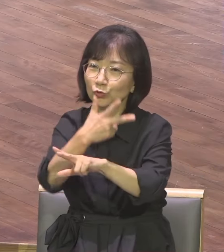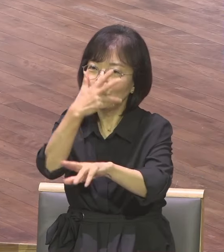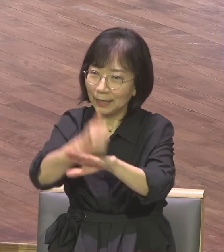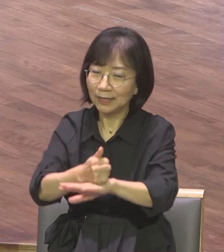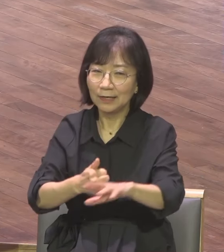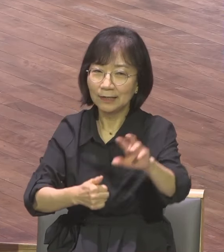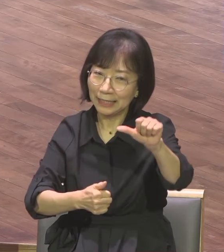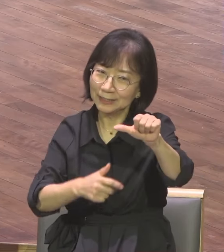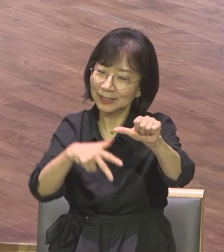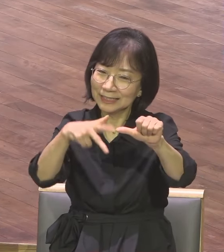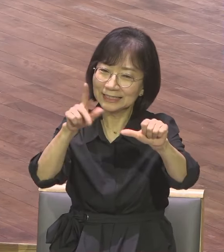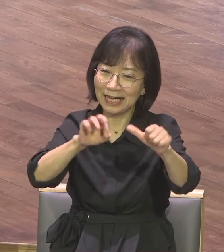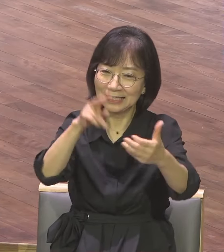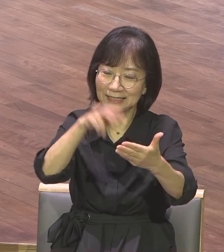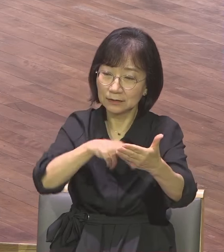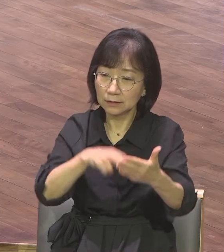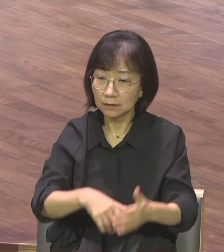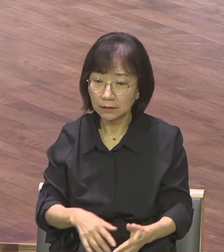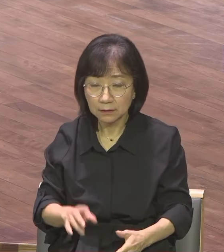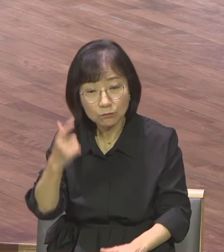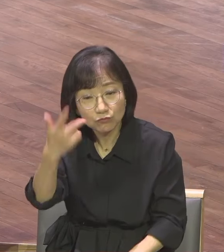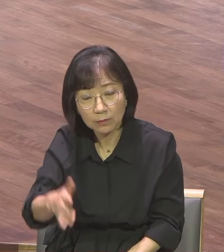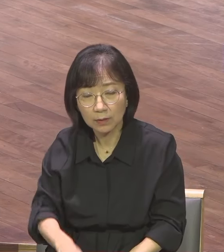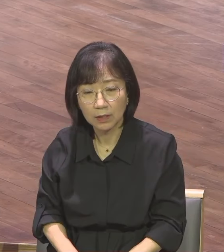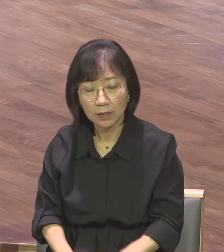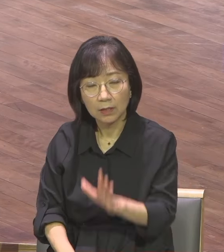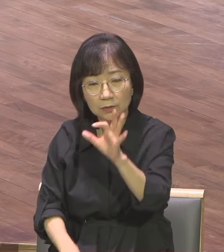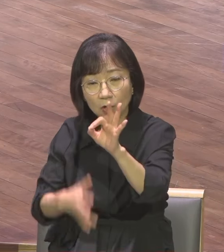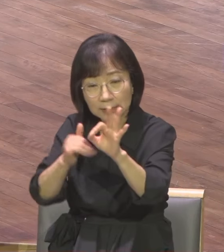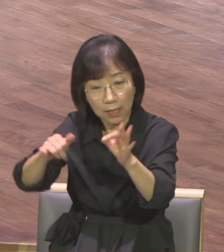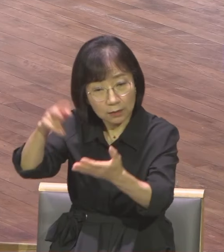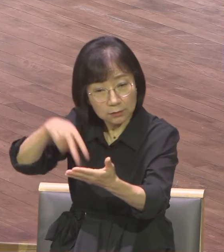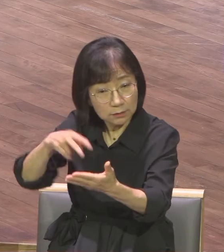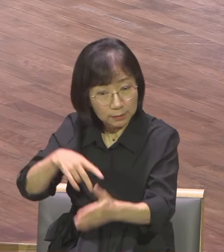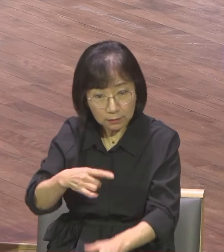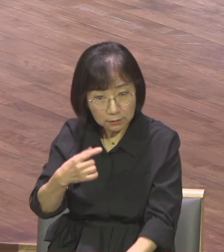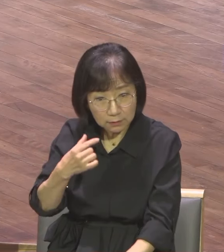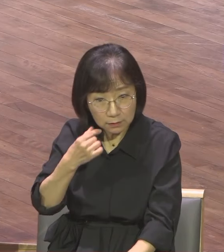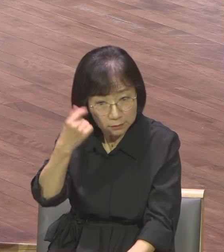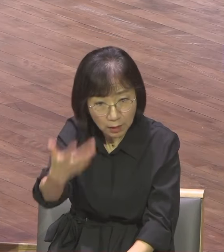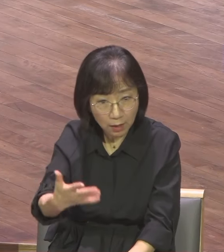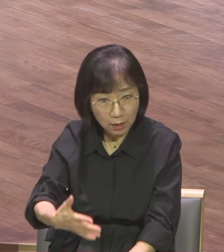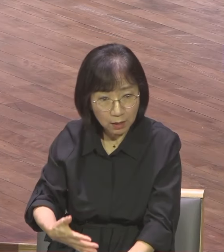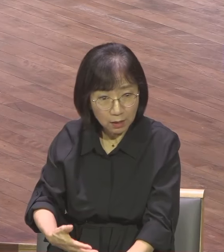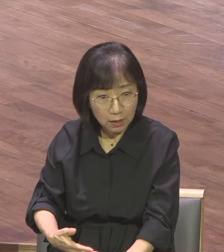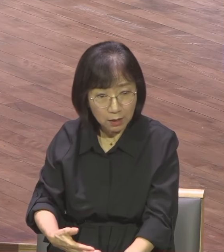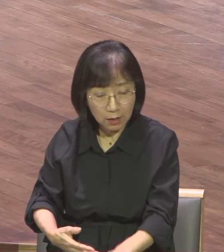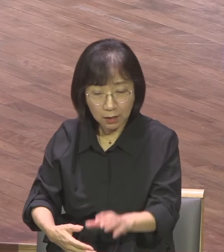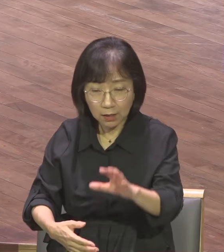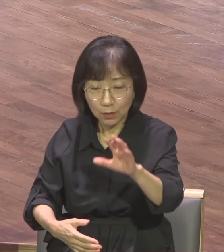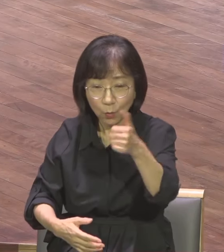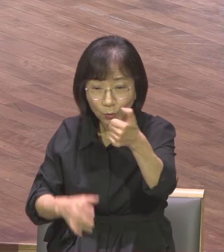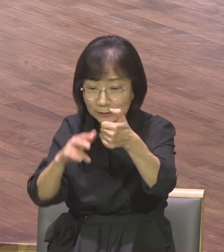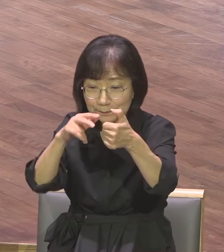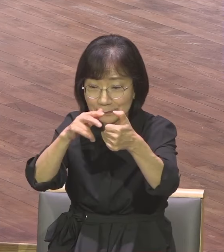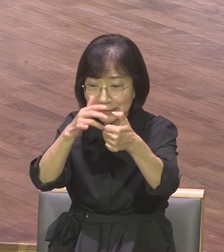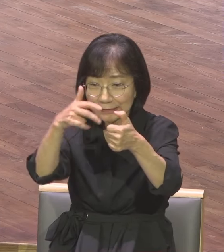10장 읽으면 안 되는가 20장 읽으면 안 되는가 50장 읽으면 안 되는가 드라마도 1시간